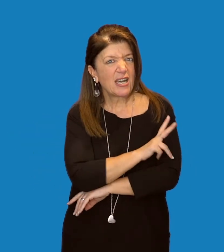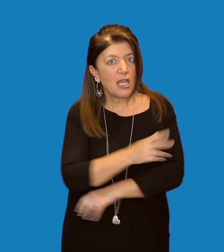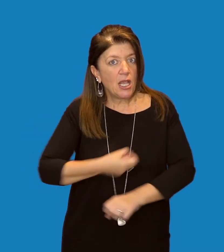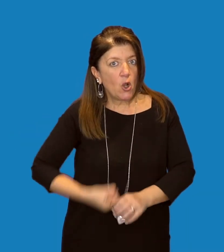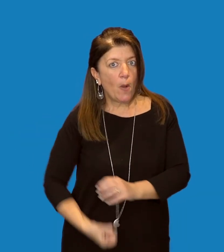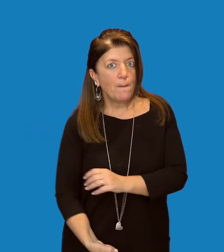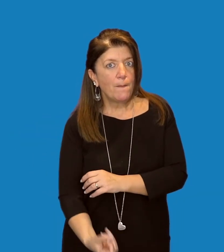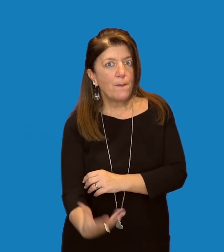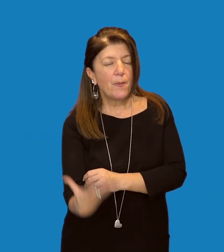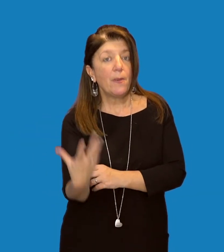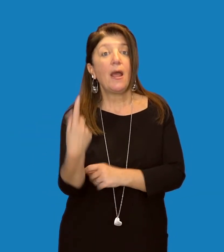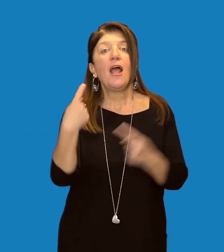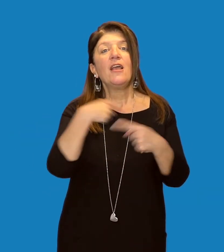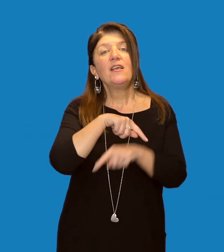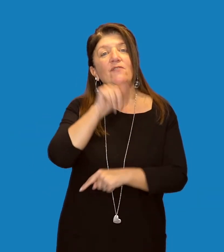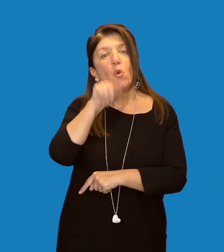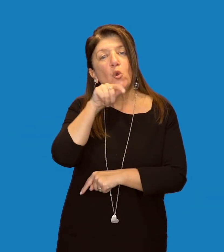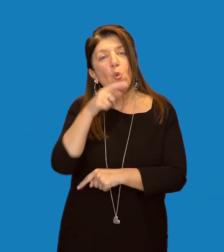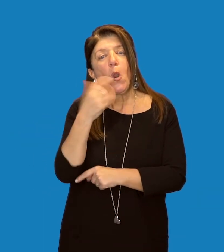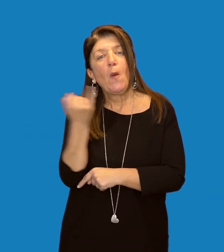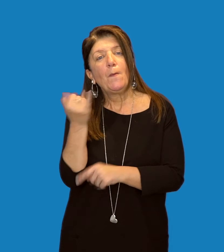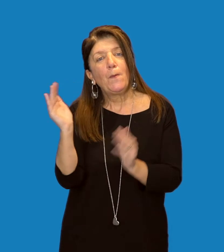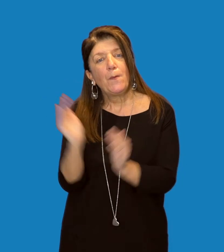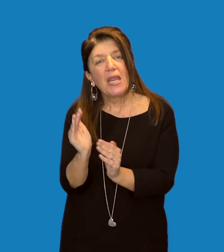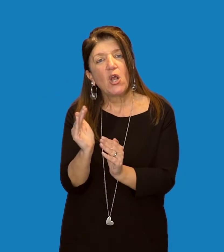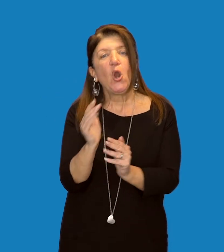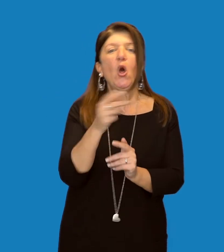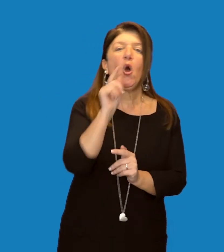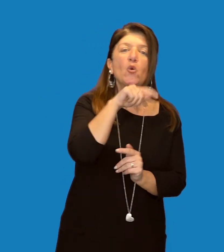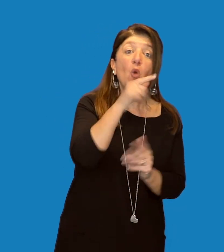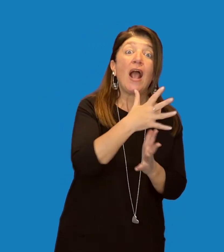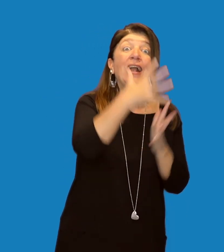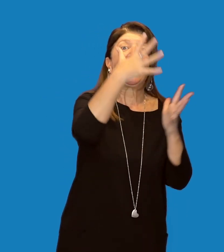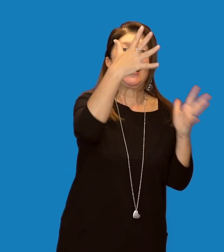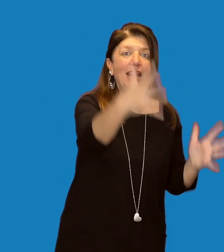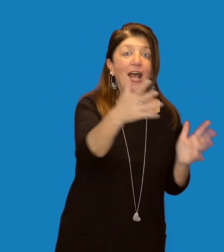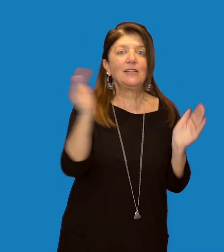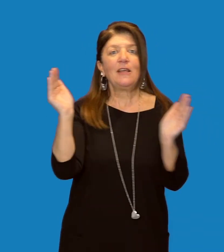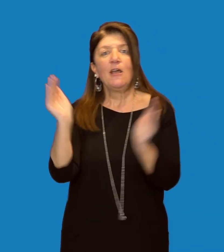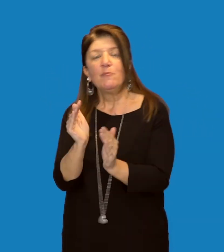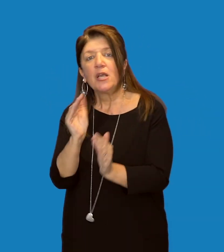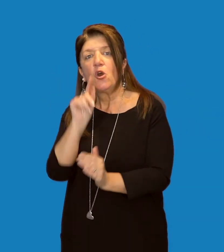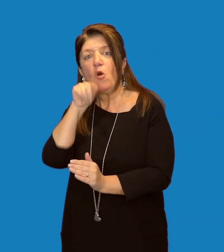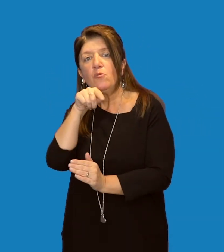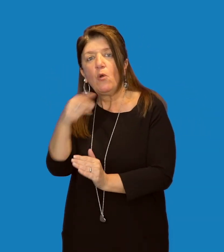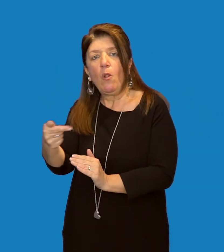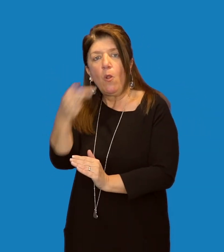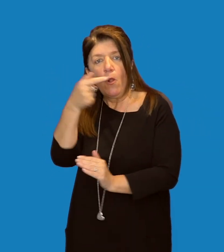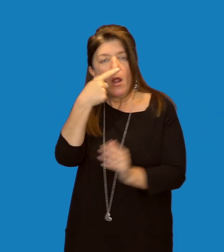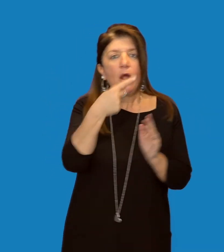piccolo perché è più grande ed il becco è più lungo. Non ha striature sul capo. Ha un